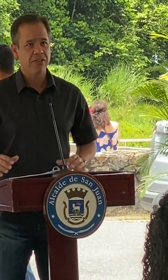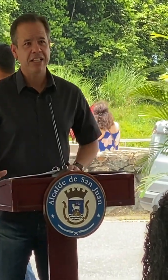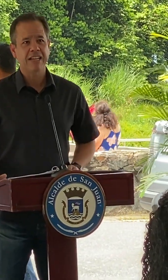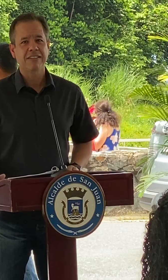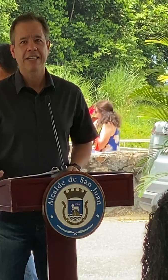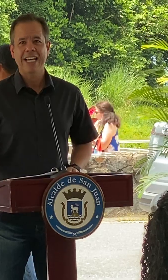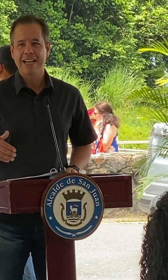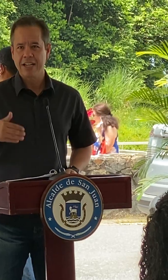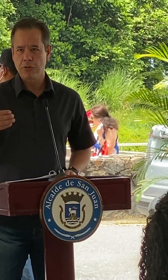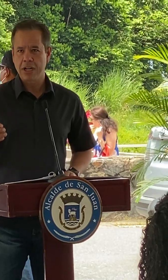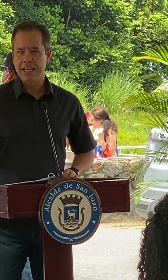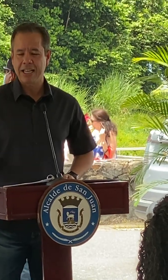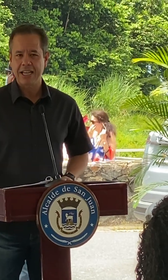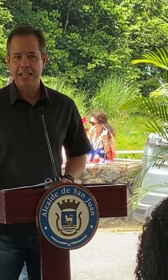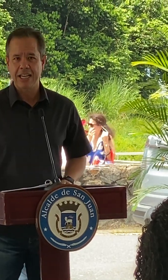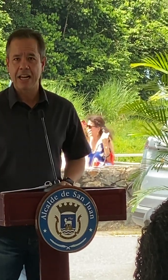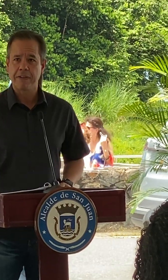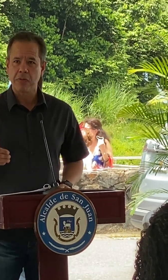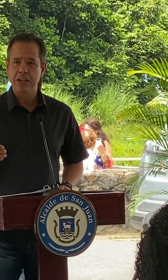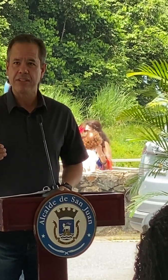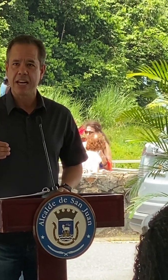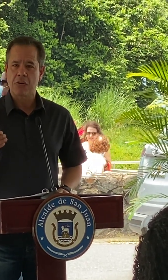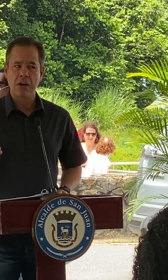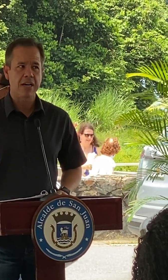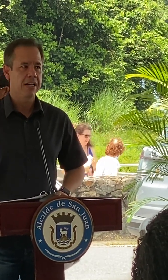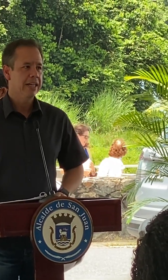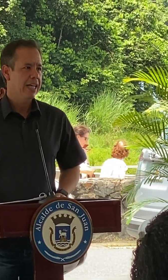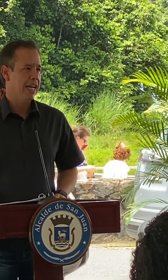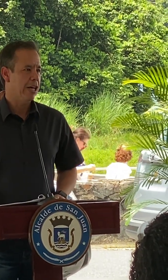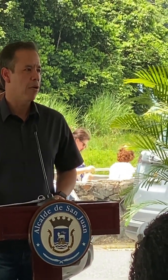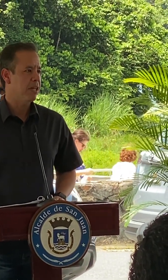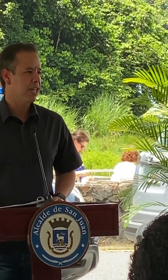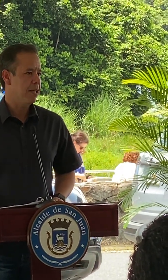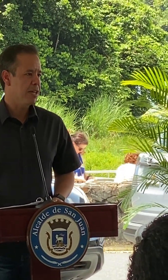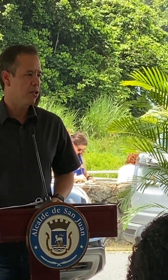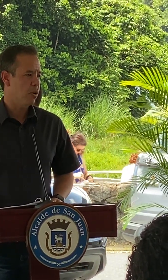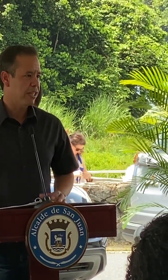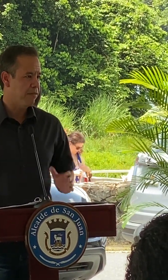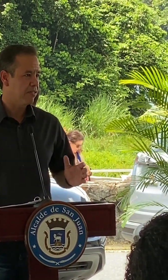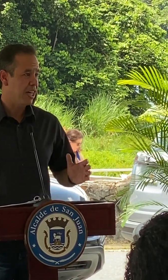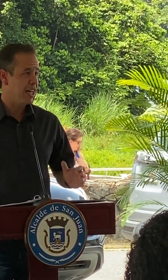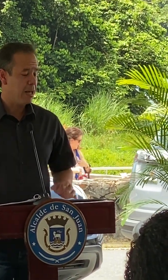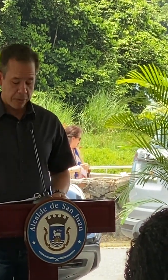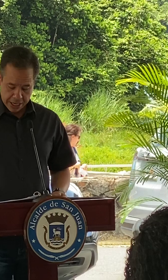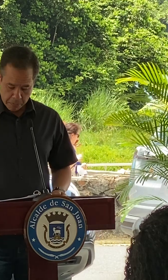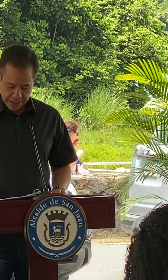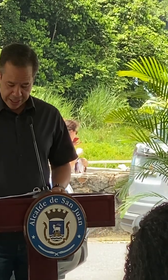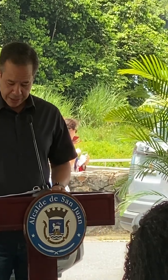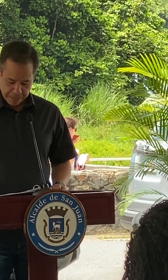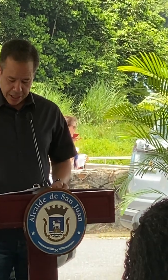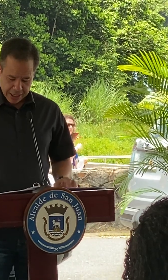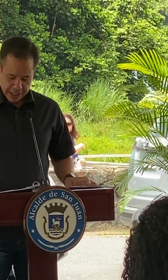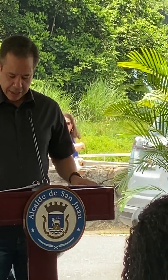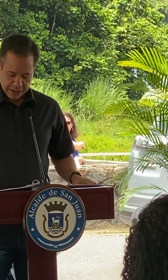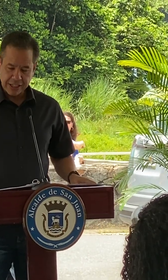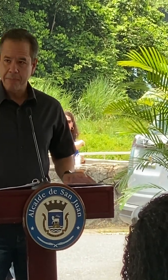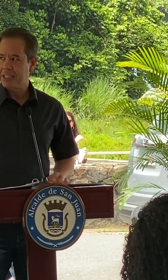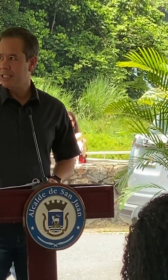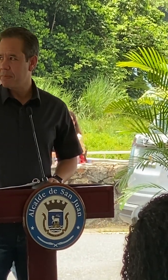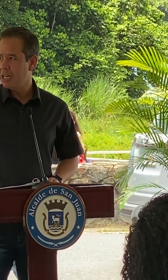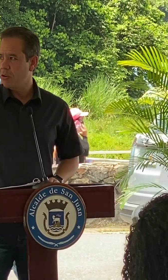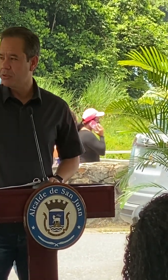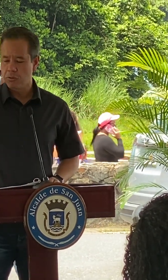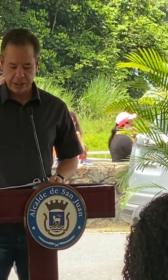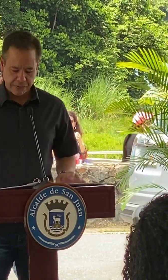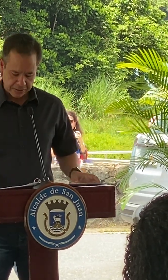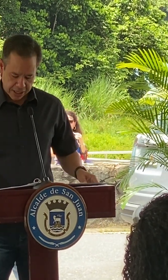visitas es natural que la frecuencia en la cual le damos mantenimiento a estas facilidades pues aumente y básicamente